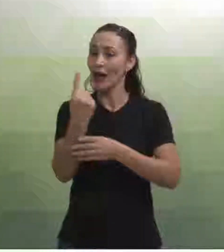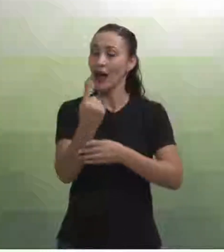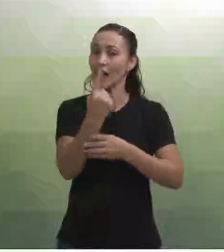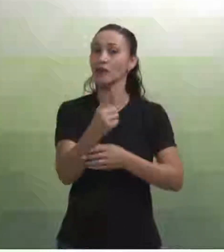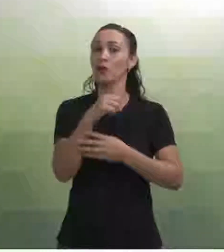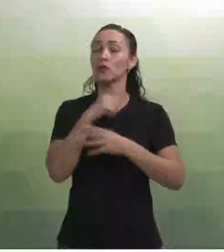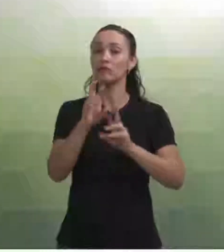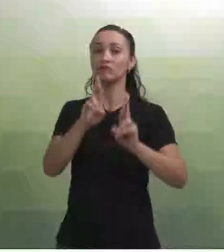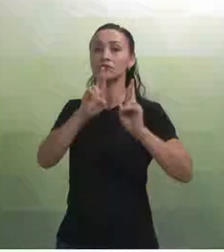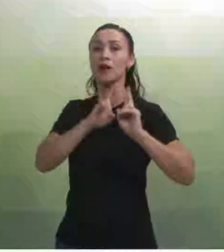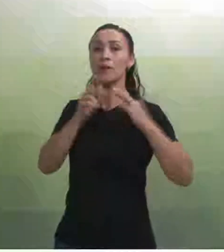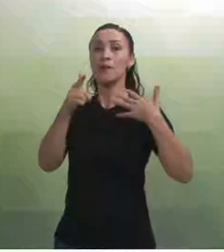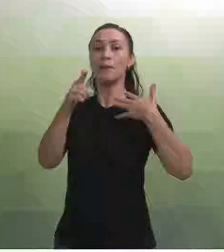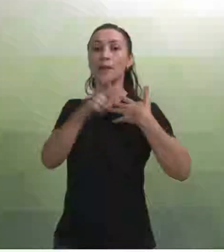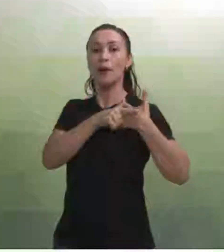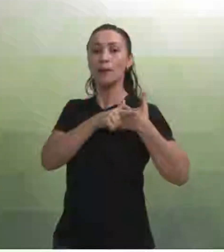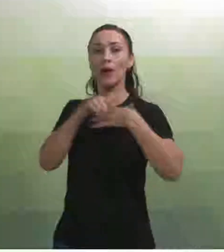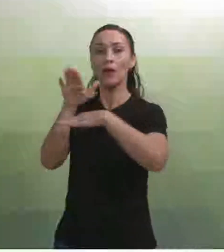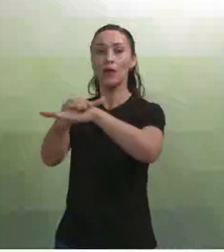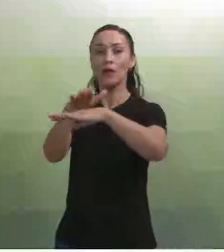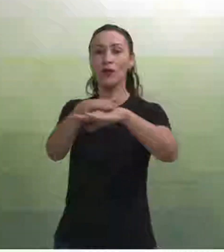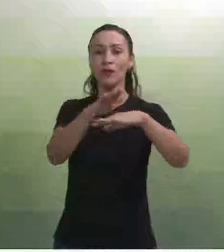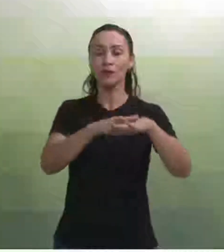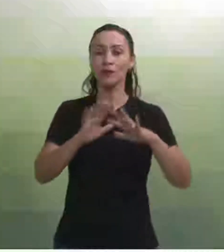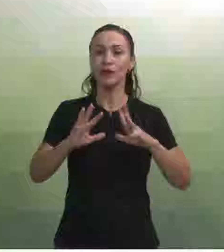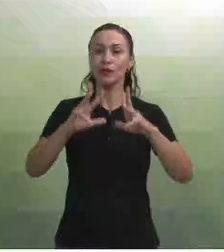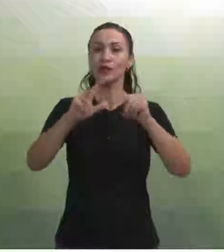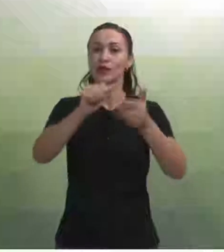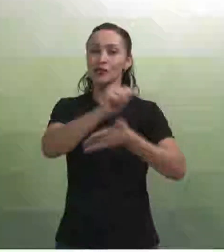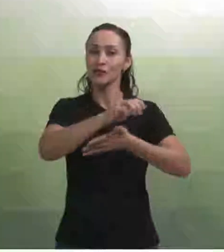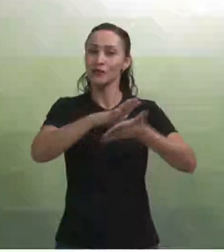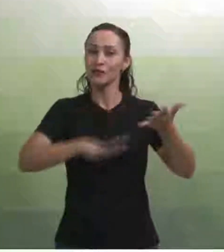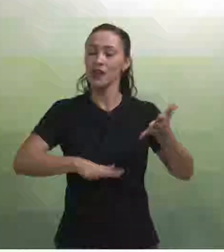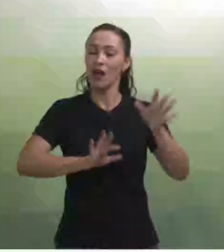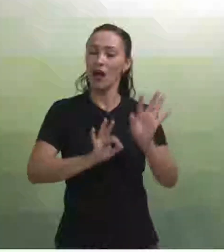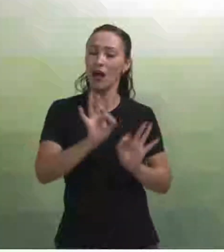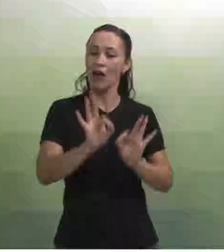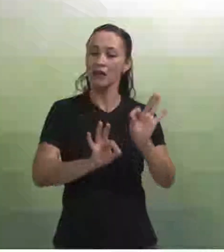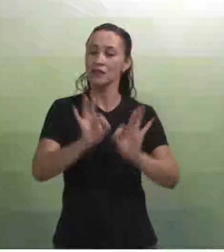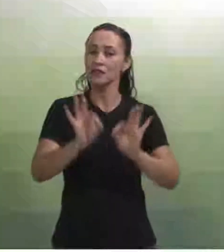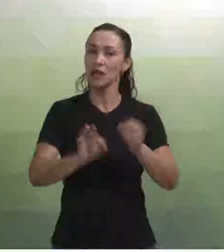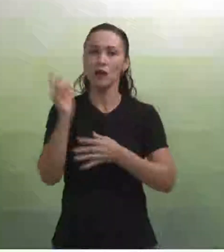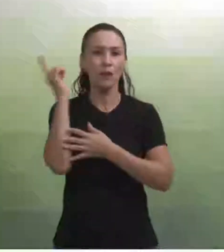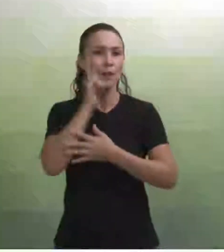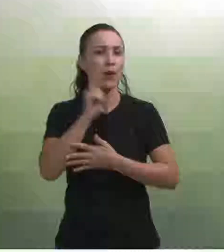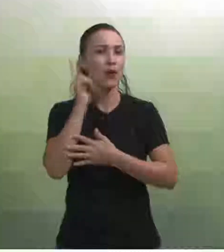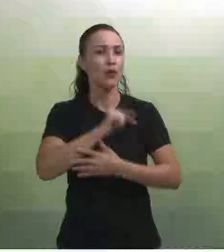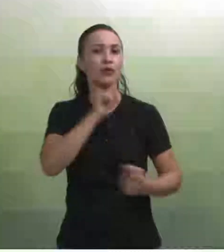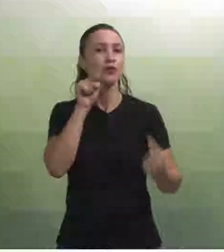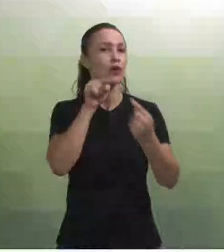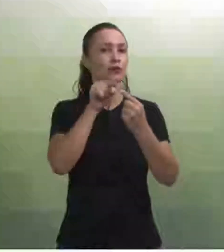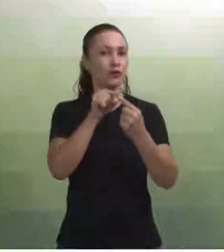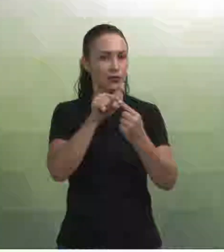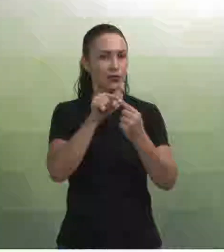tem que fazer o seu papel para que todas as atividades sejam feitas de forma a alcançar os objetivos, tá?